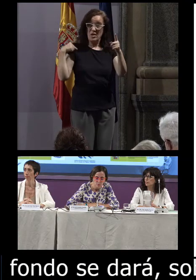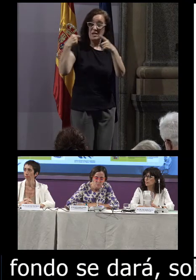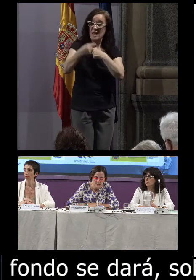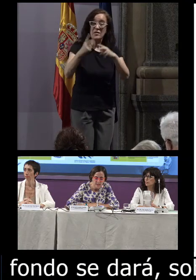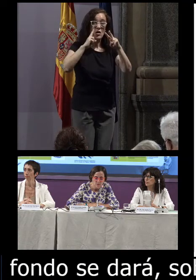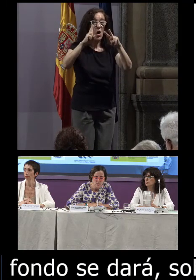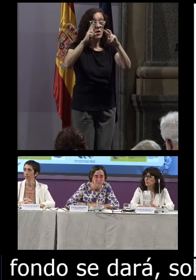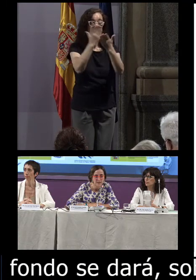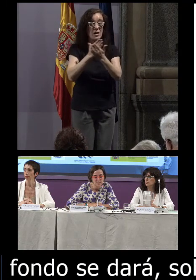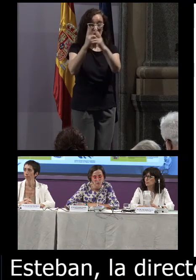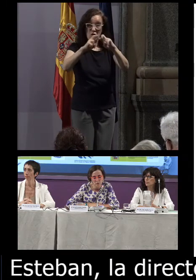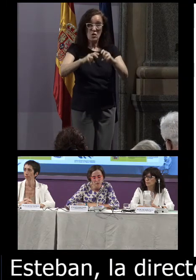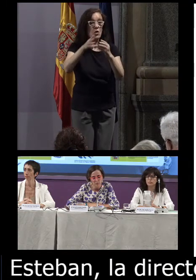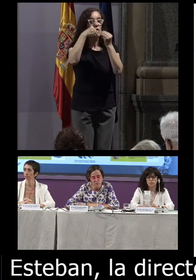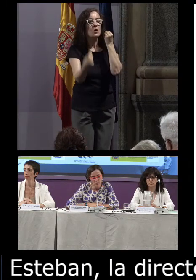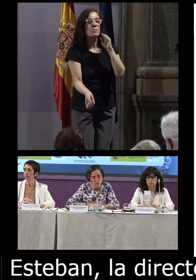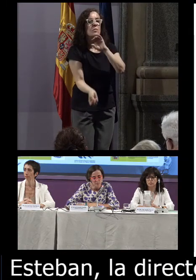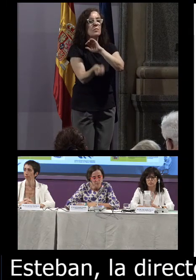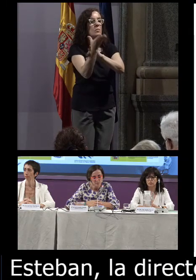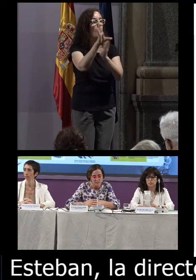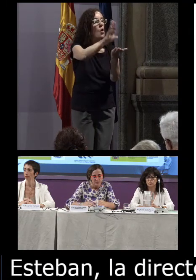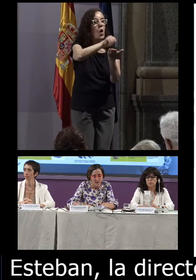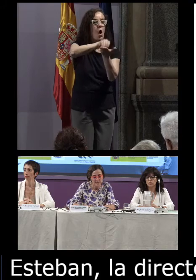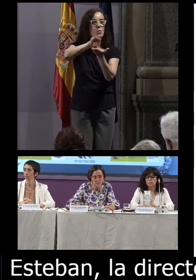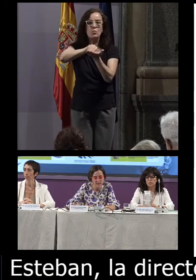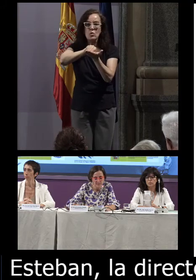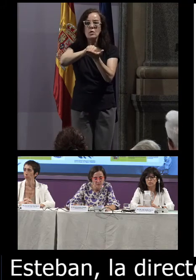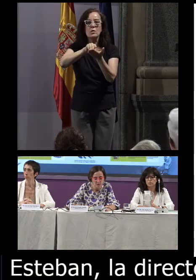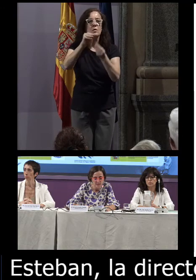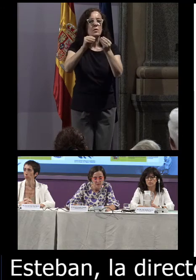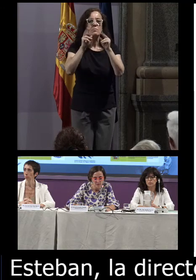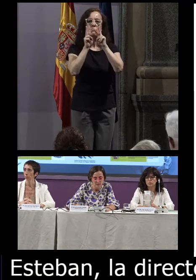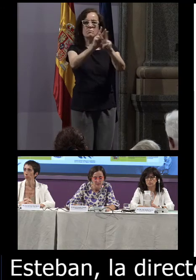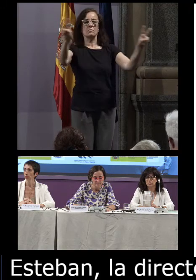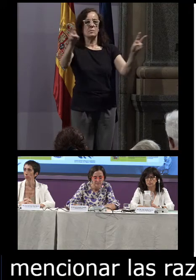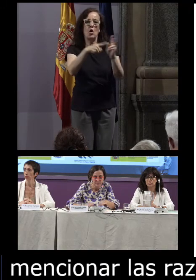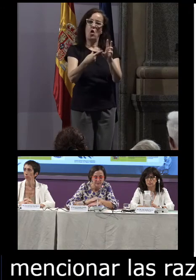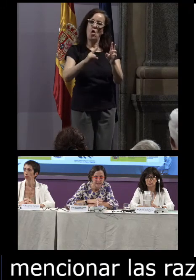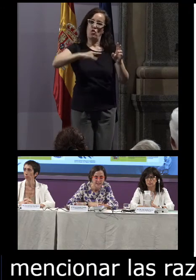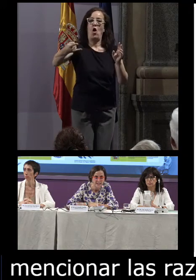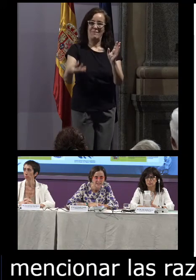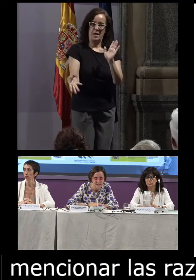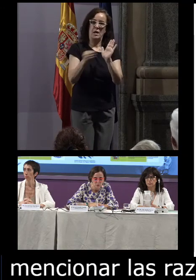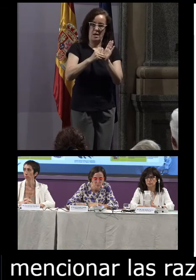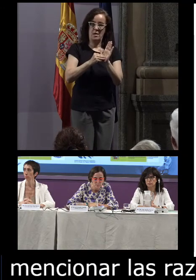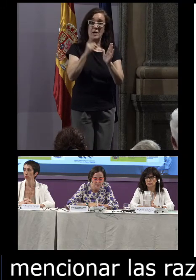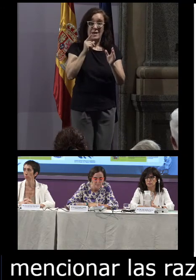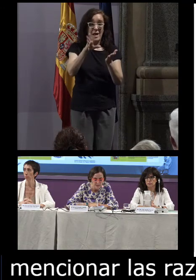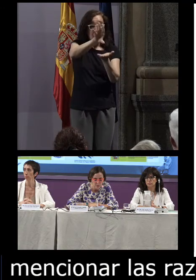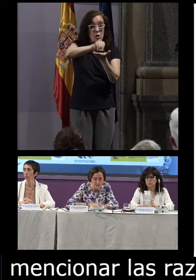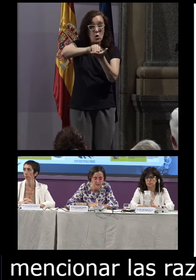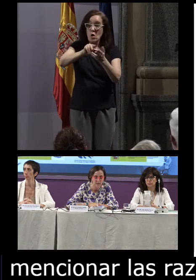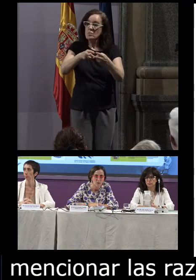estudio y documentación, el planteamiento de constitución de un Corpus adquiere una dimensión adicional, ya que este Corpus